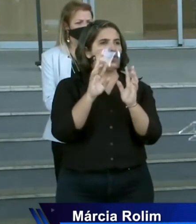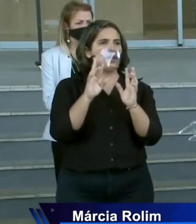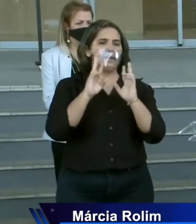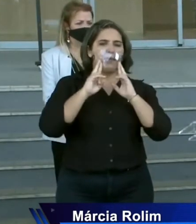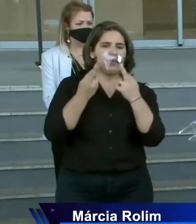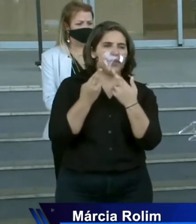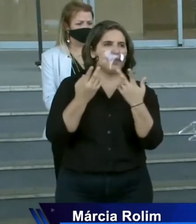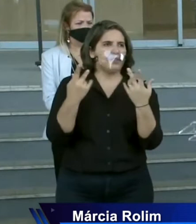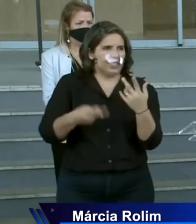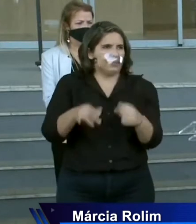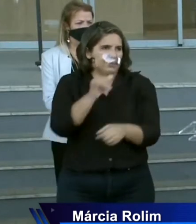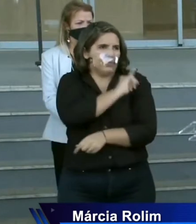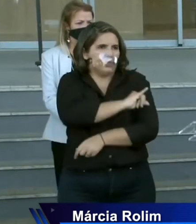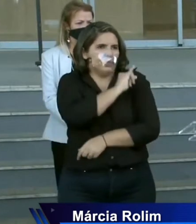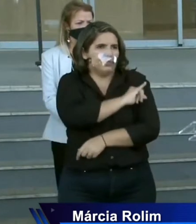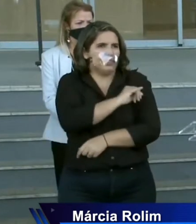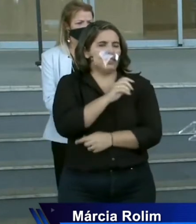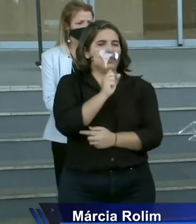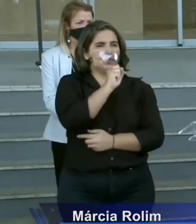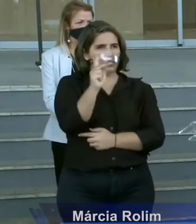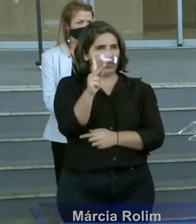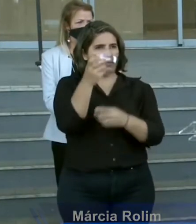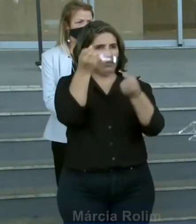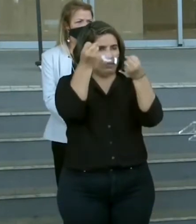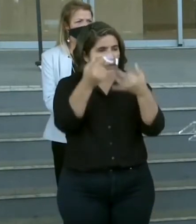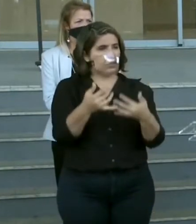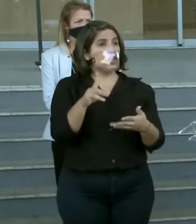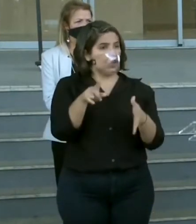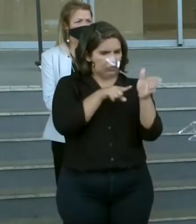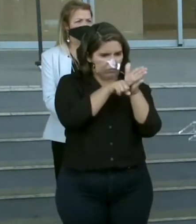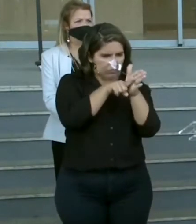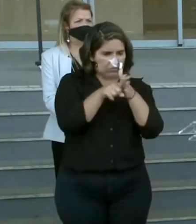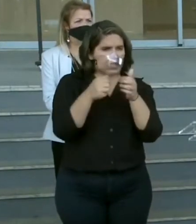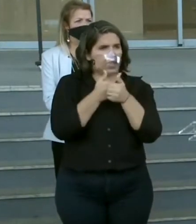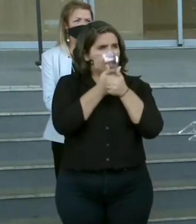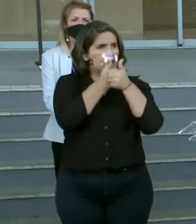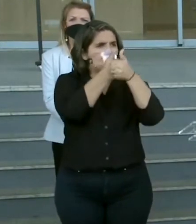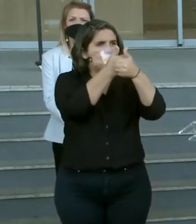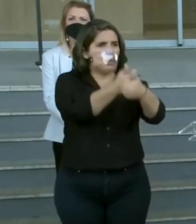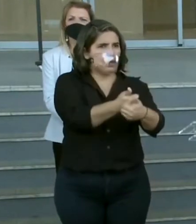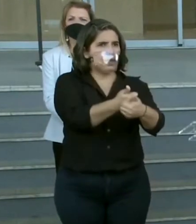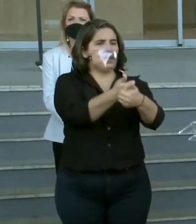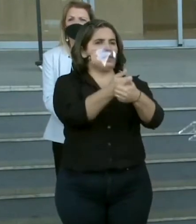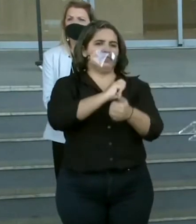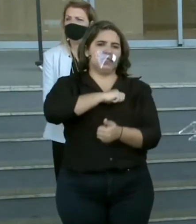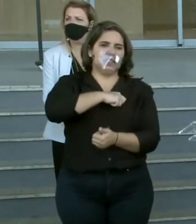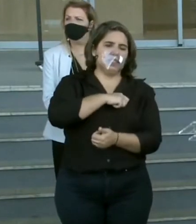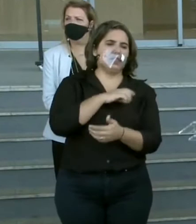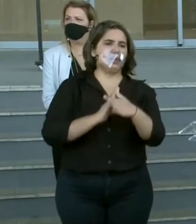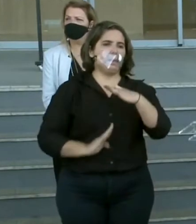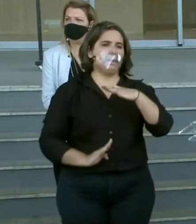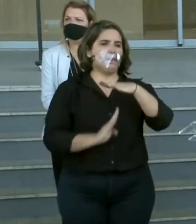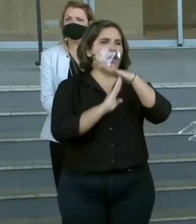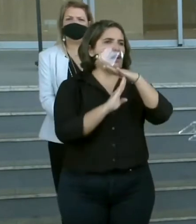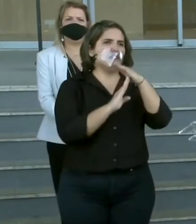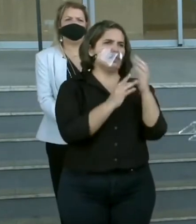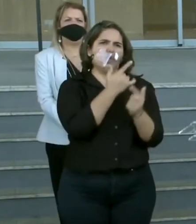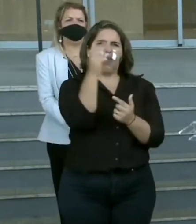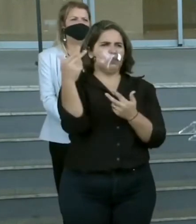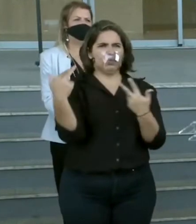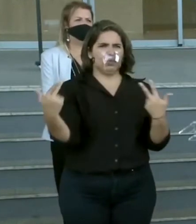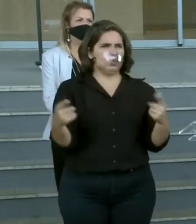shoppings na cidade do Rio de Janeiro. E nós monitoramos a capacidade máxima, entre outros